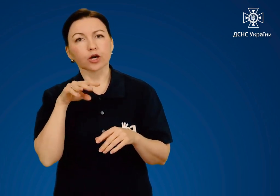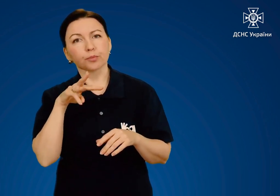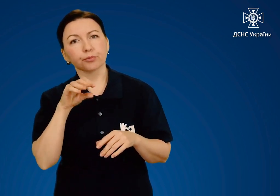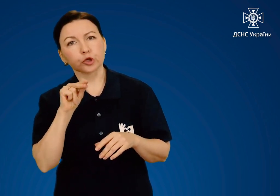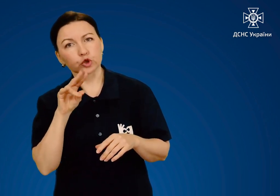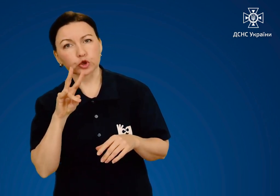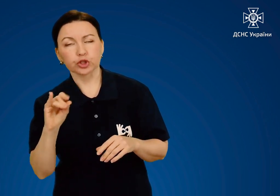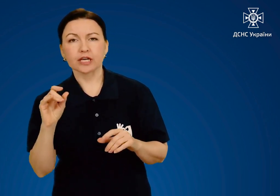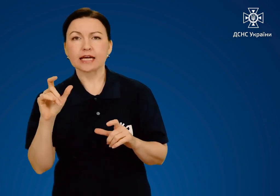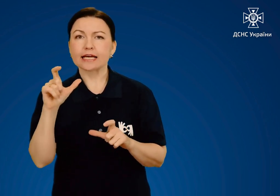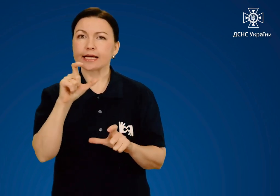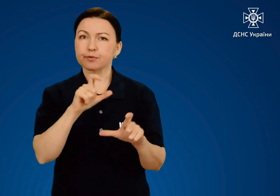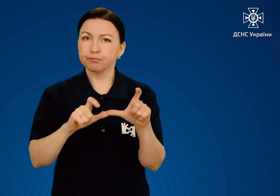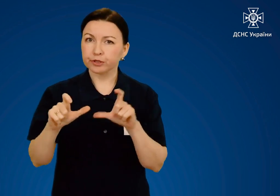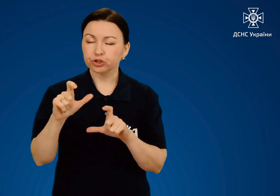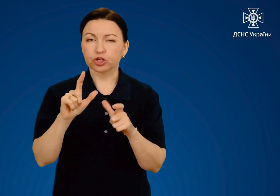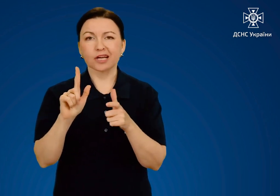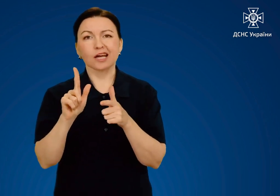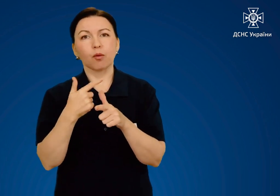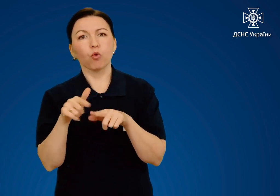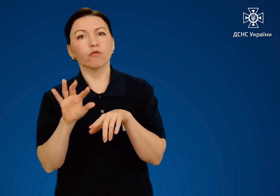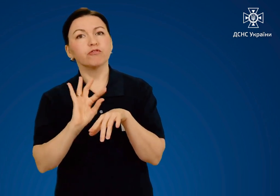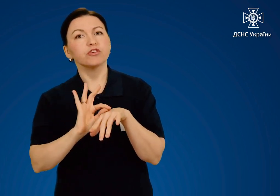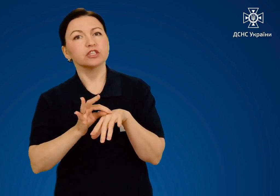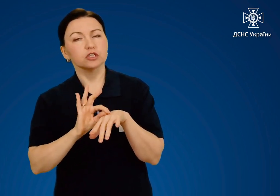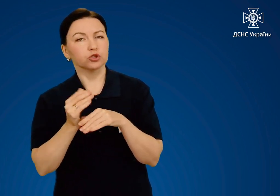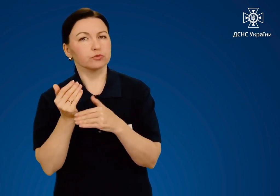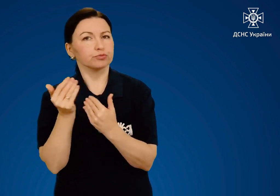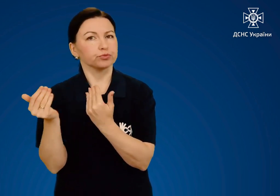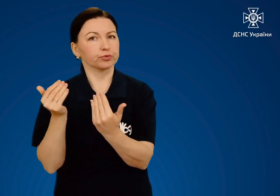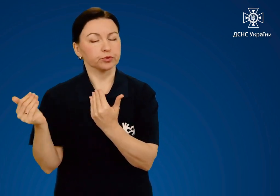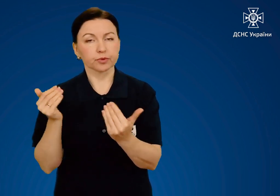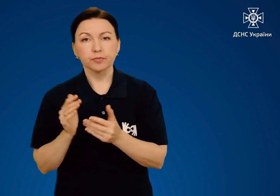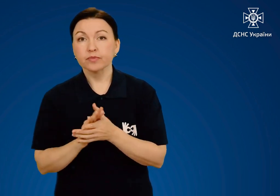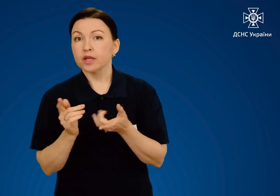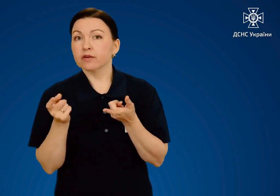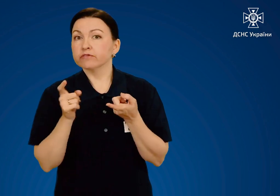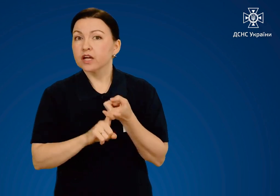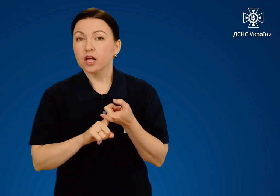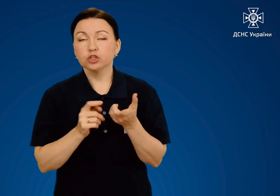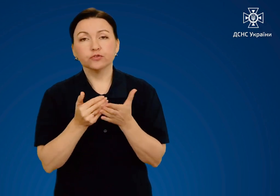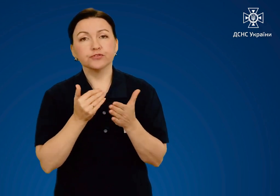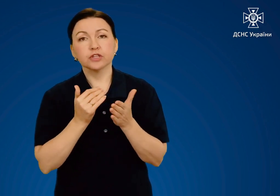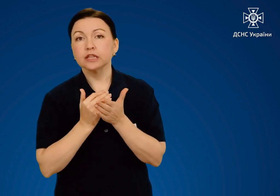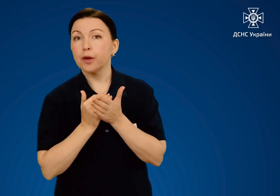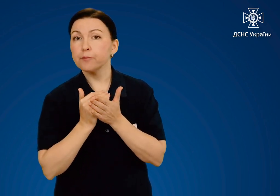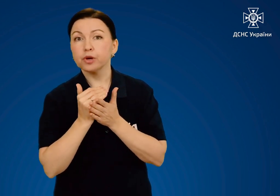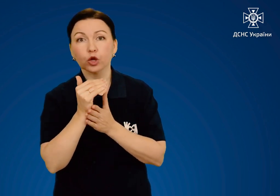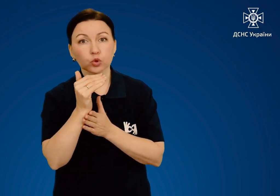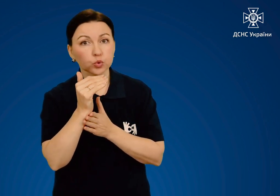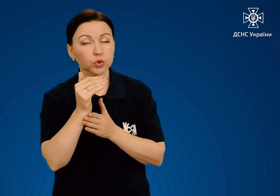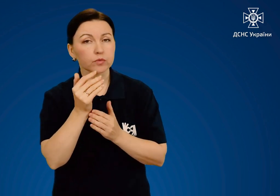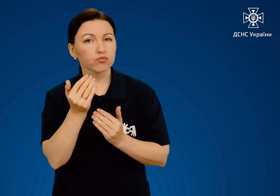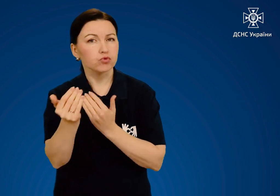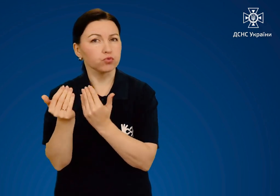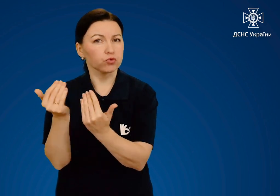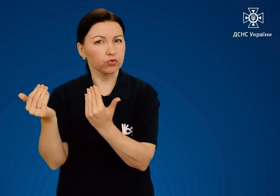термічними, хімічними і фізичними агентами. В залежності від температури